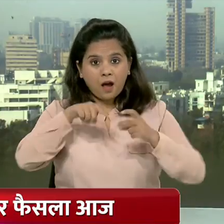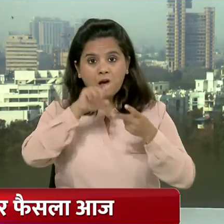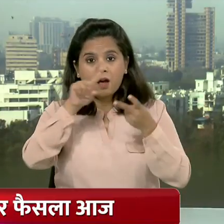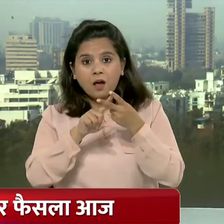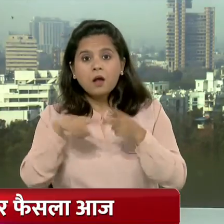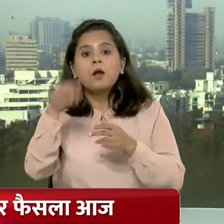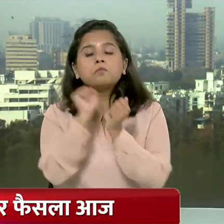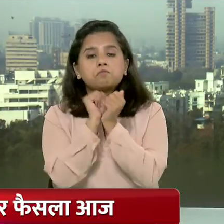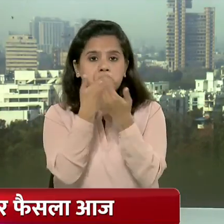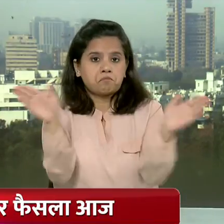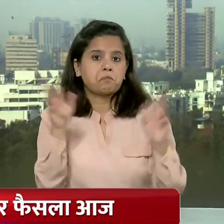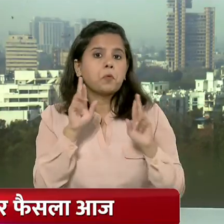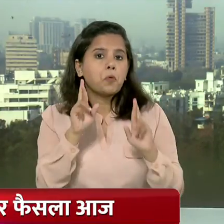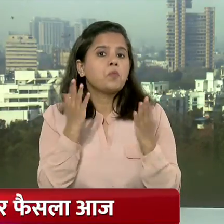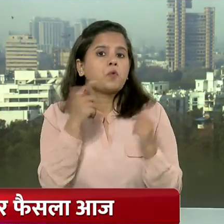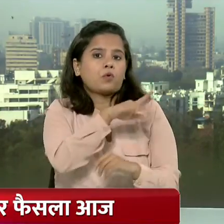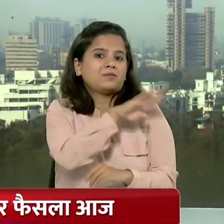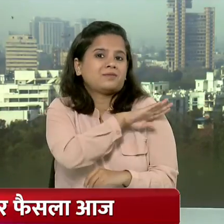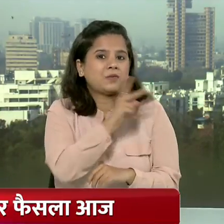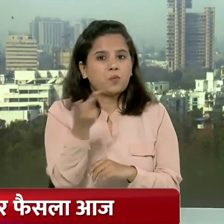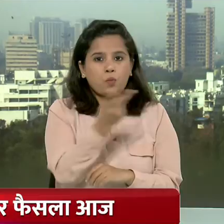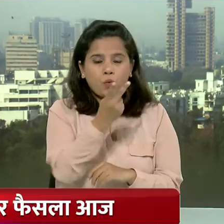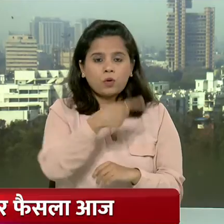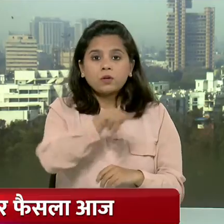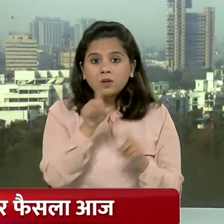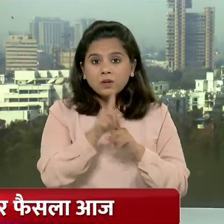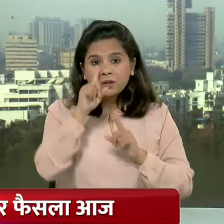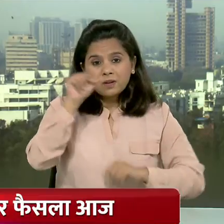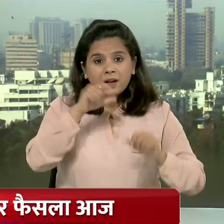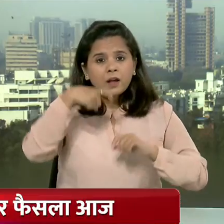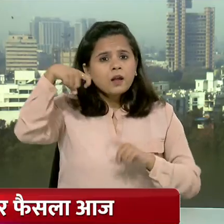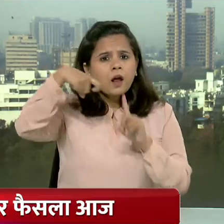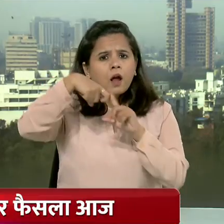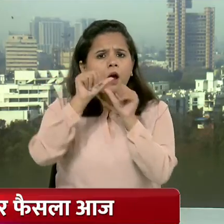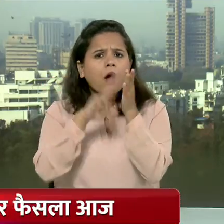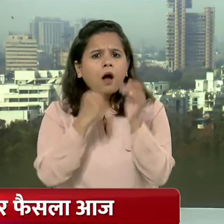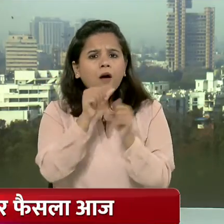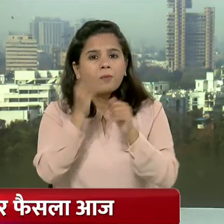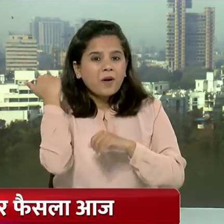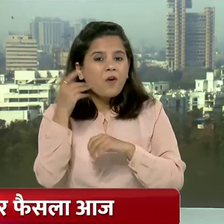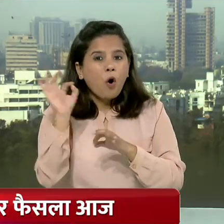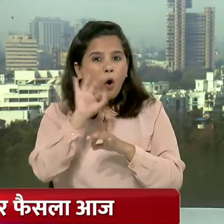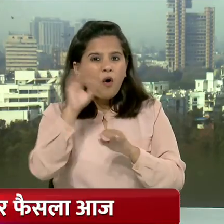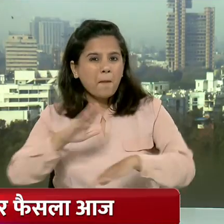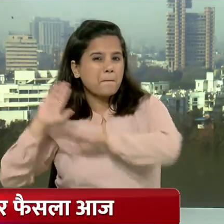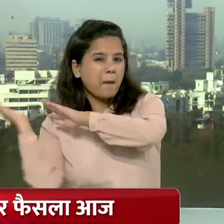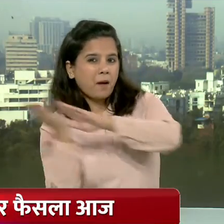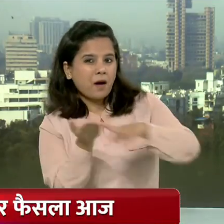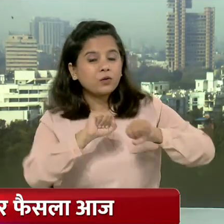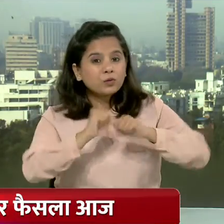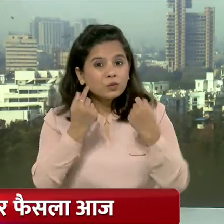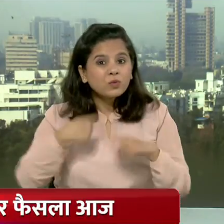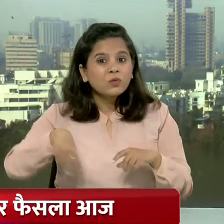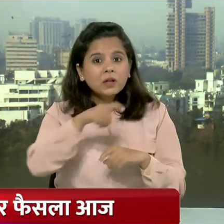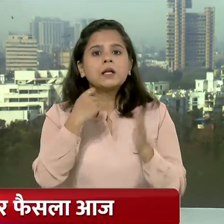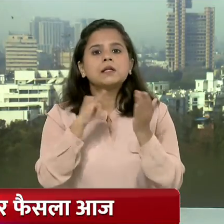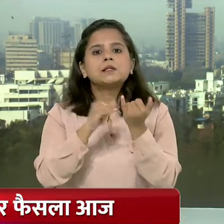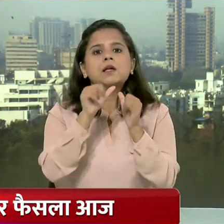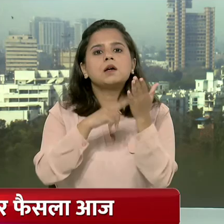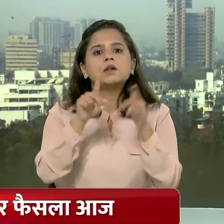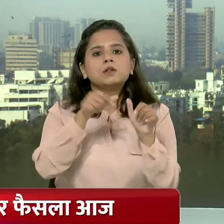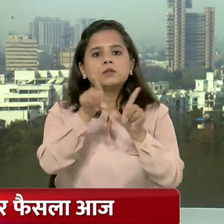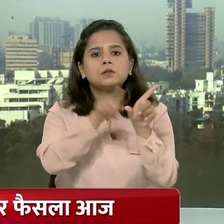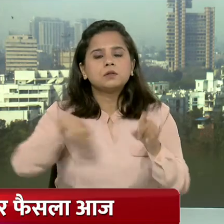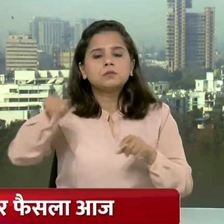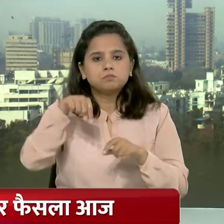समाना त्याचिका पर फैसला वहीं कोट में फिल्म अभिनेत्री कंगना रनाओत के दफ्तर तोड़े जाने के मामले में संजे राउत करेंगे हलफ